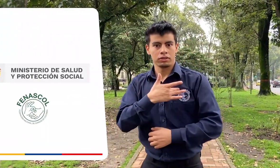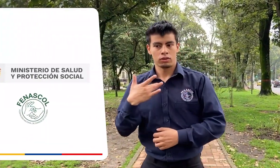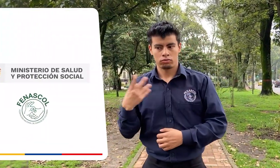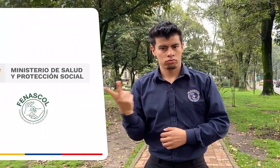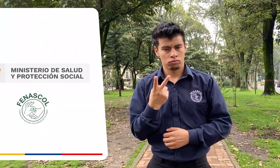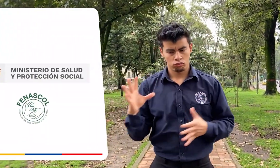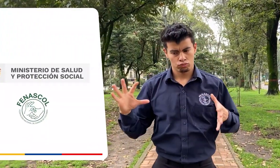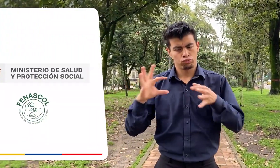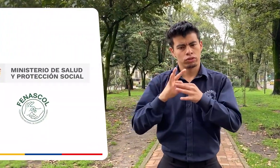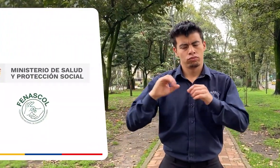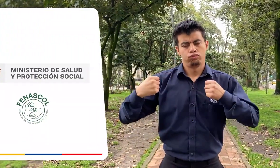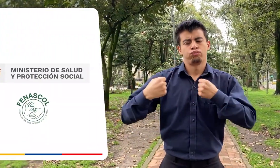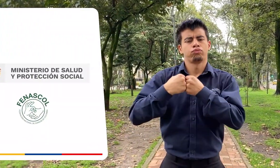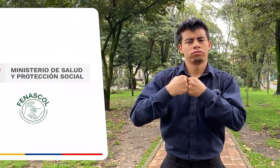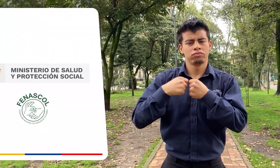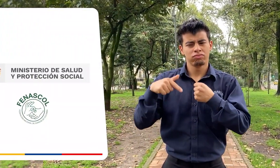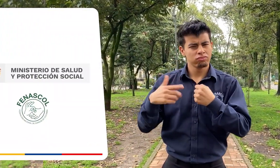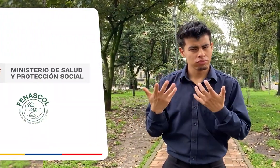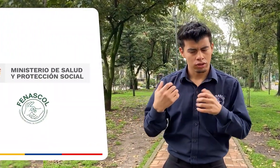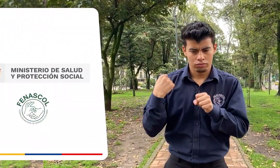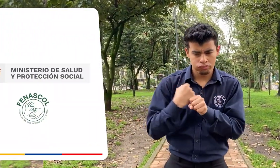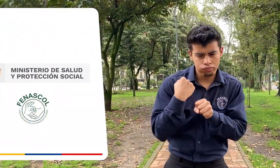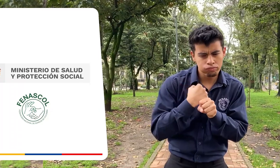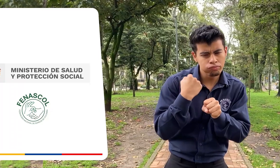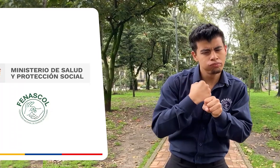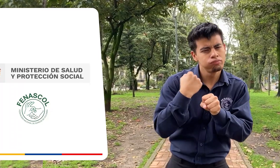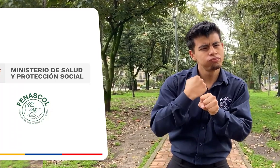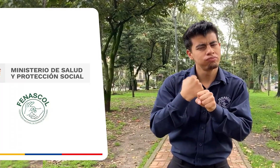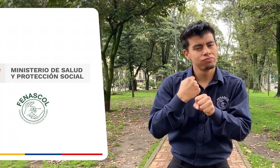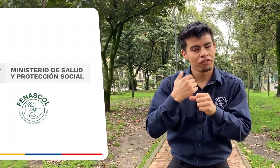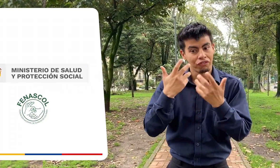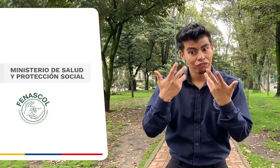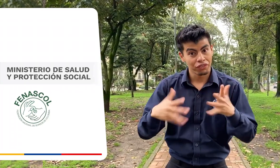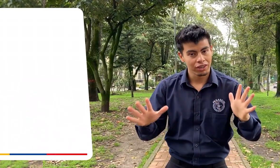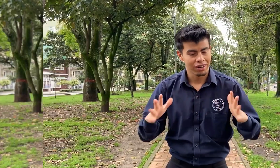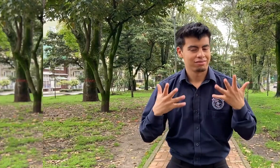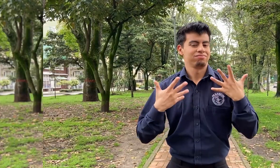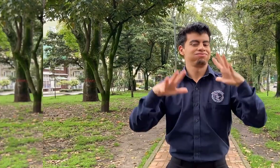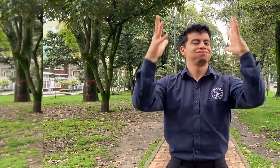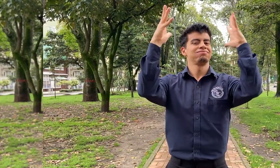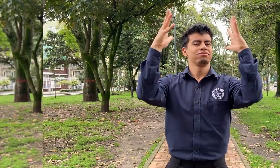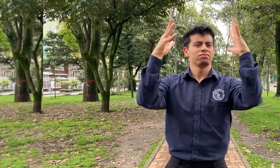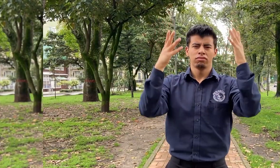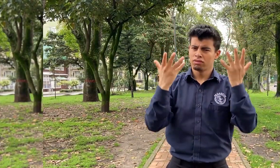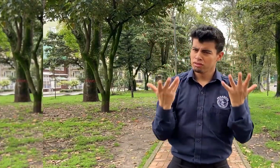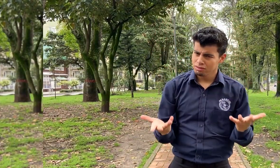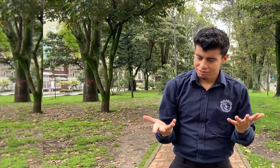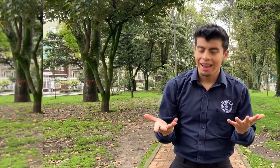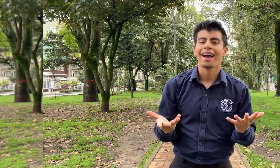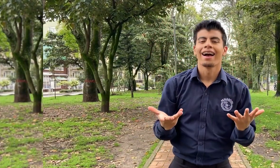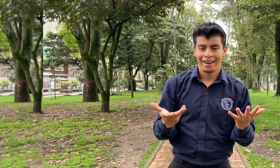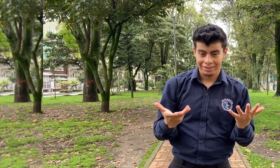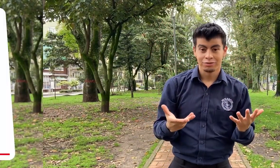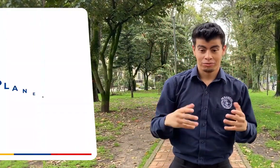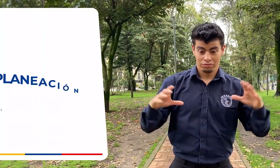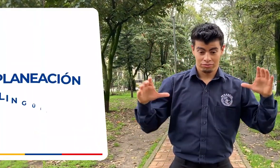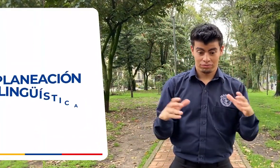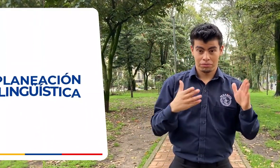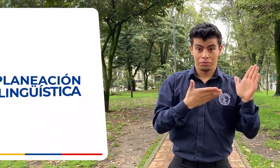El trabajo realizado en el marco del convenio entre FENASCOL y el Ministerio de Salud ha culminado. Celebramos el ejercicio